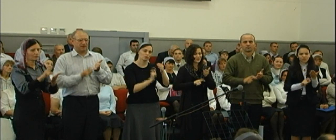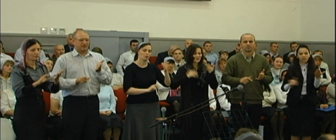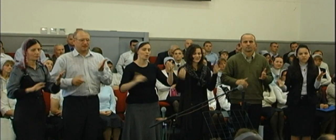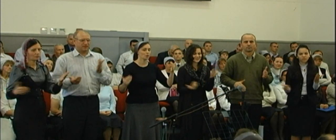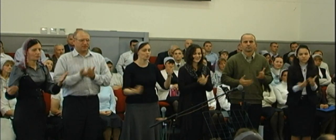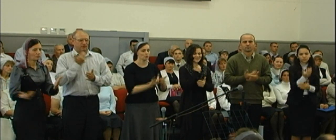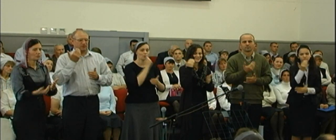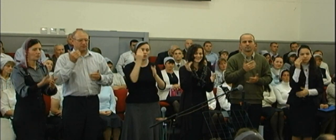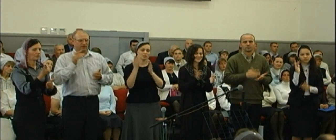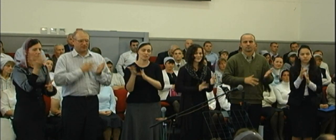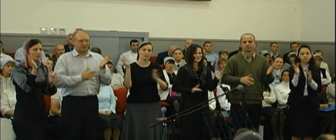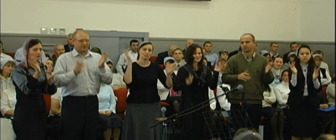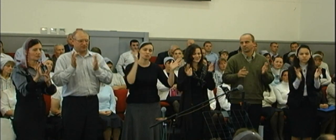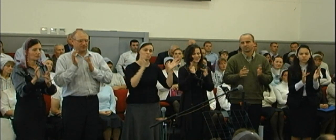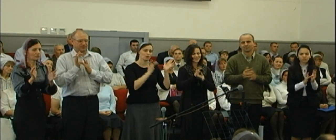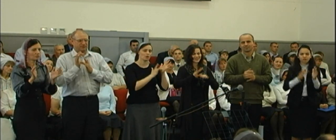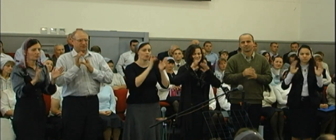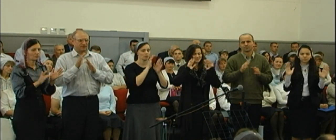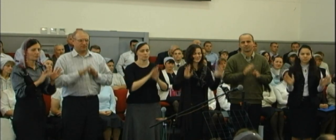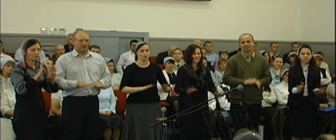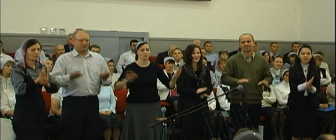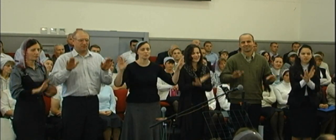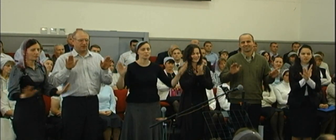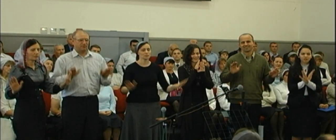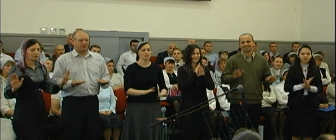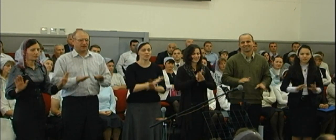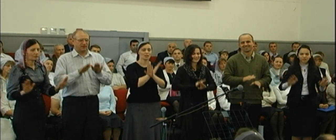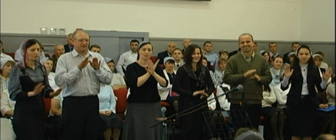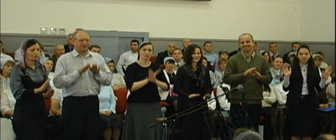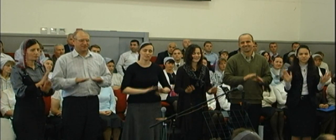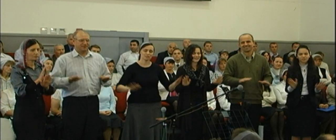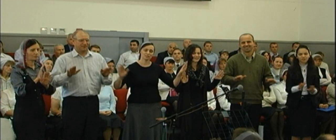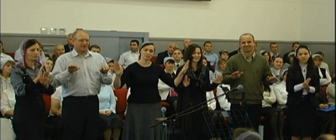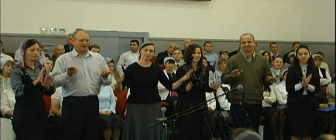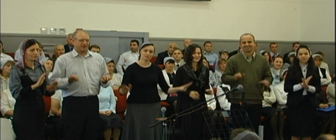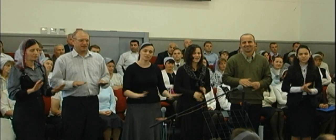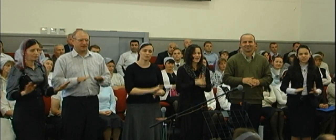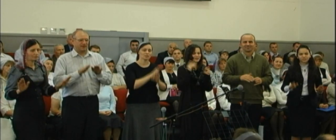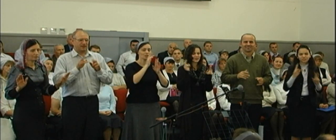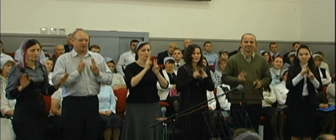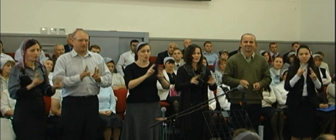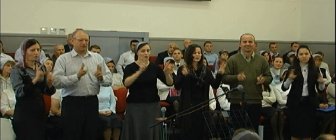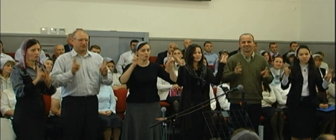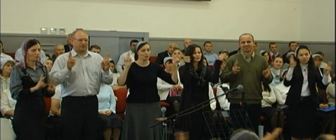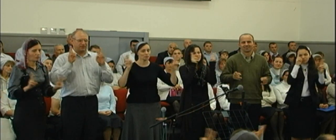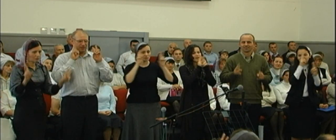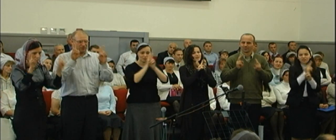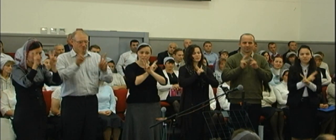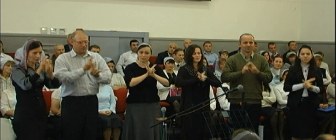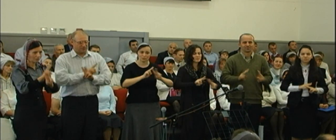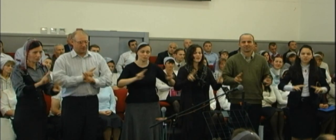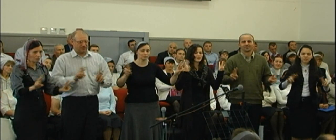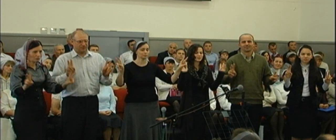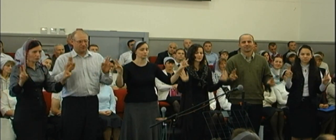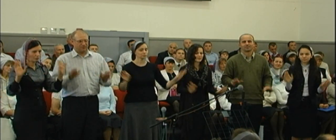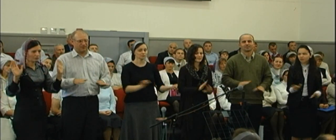Весновую Иисусу воспевая И тот, кто не